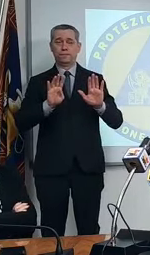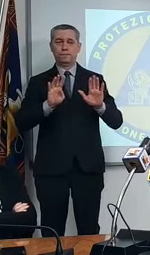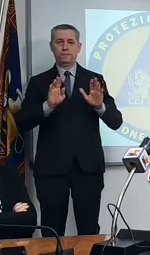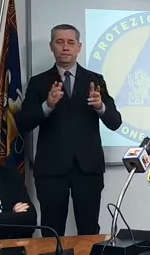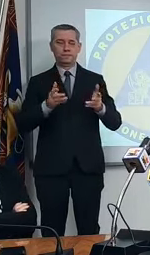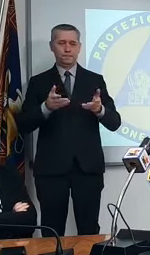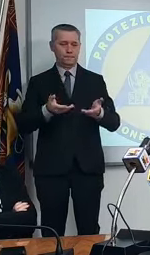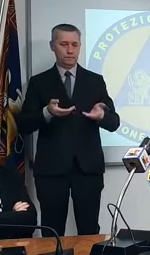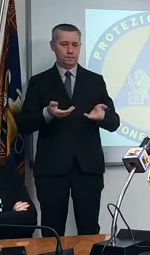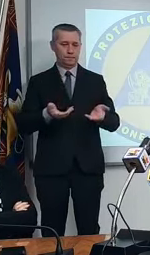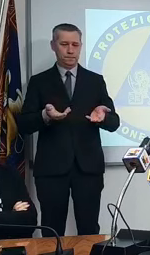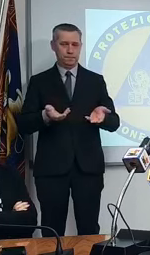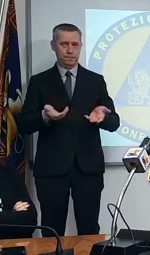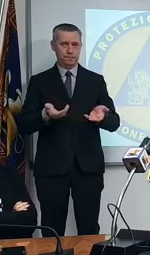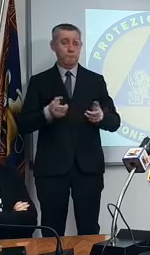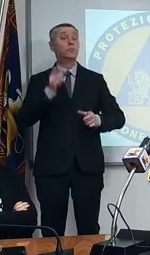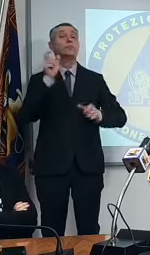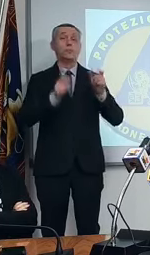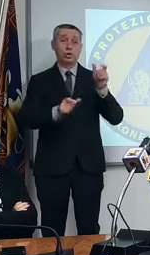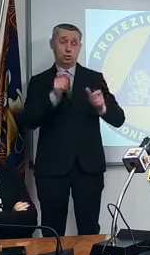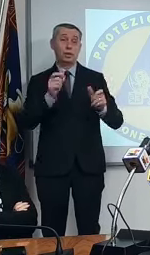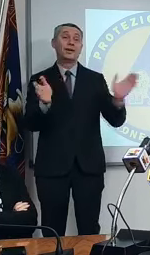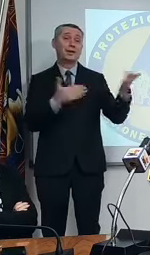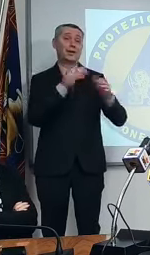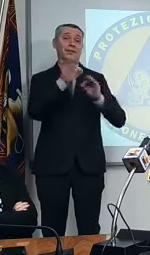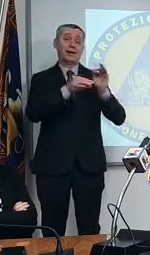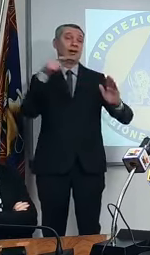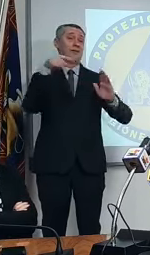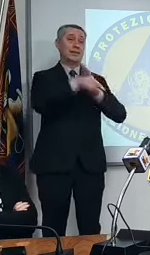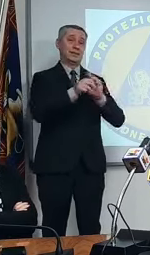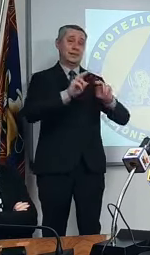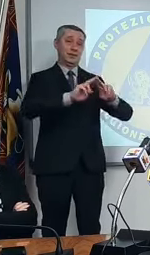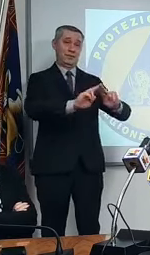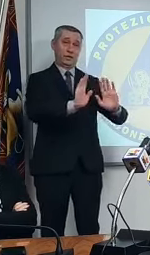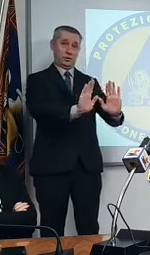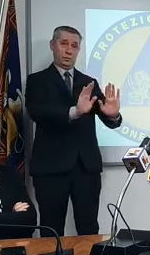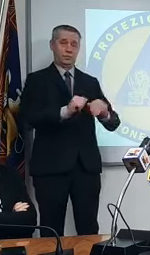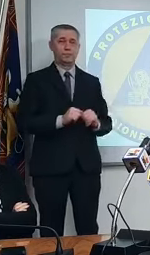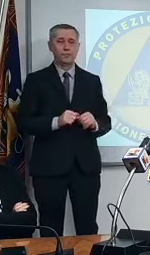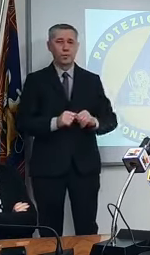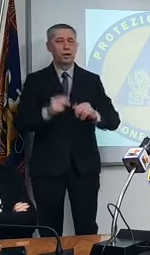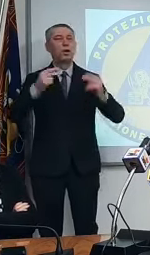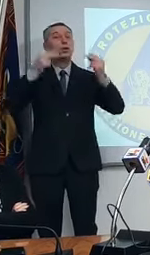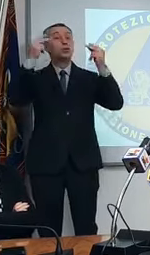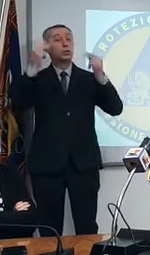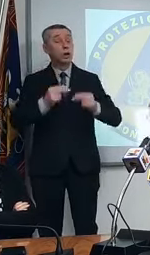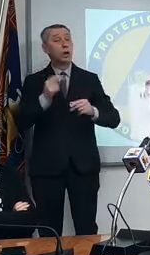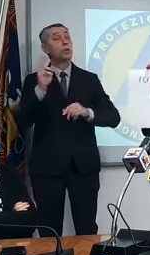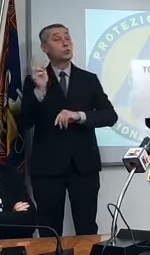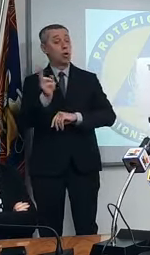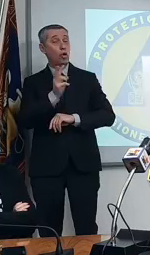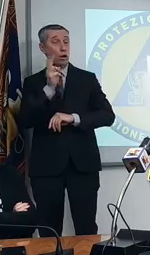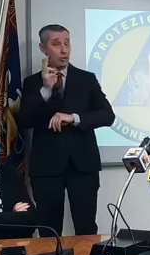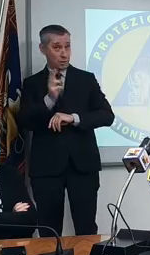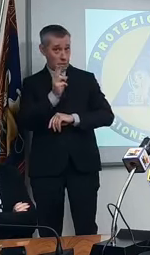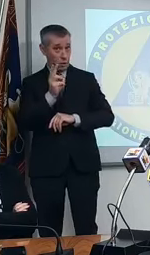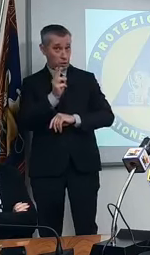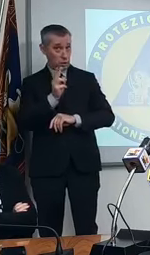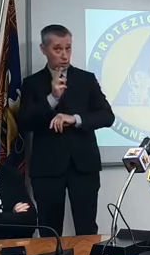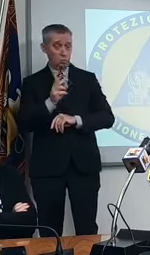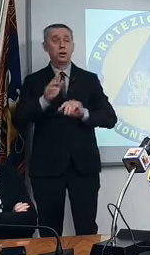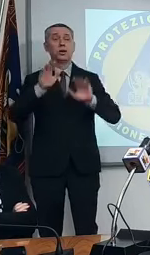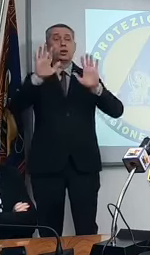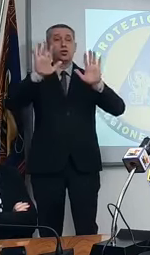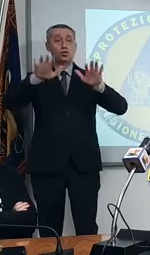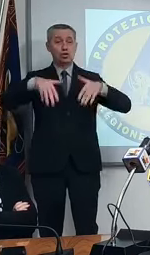579 persone in terapia intensiva. Totale dei morti 10